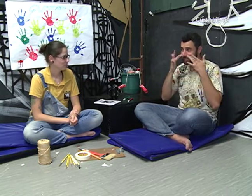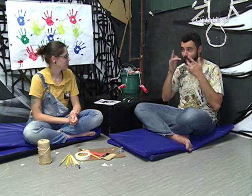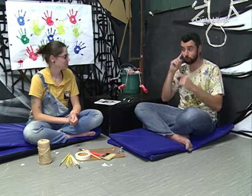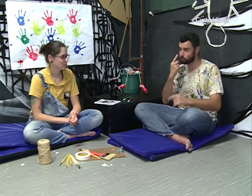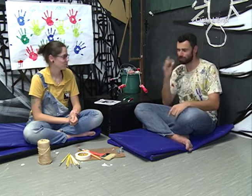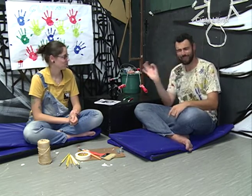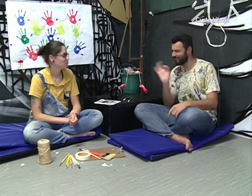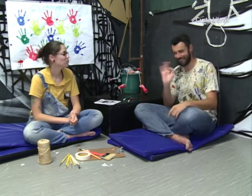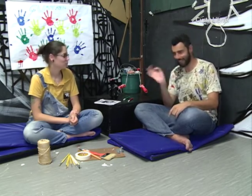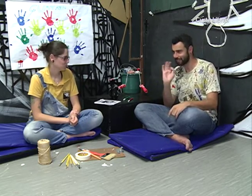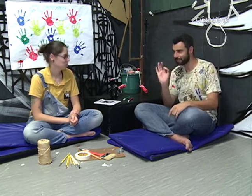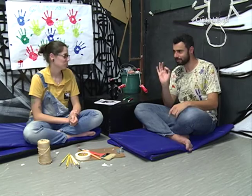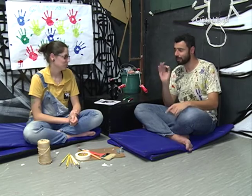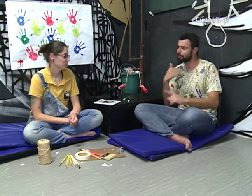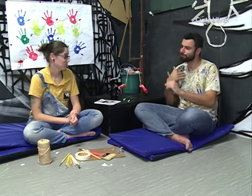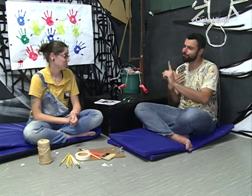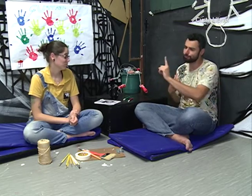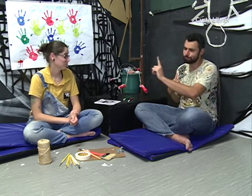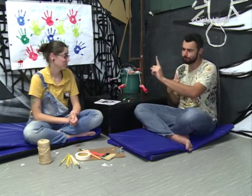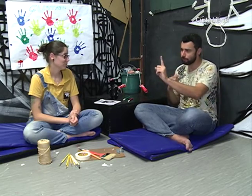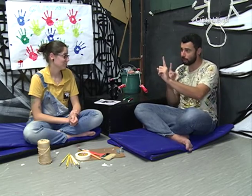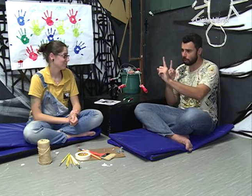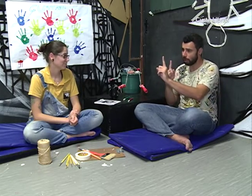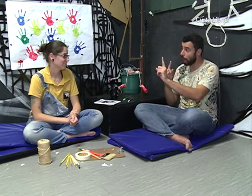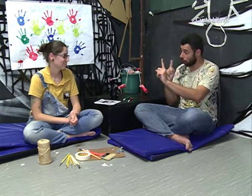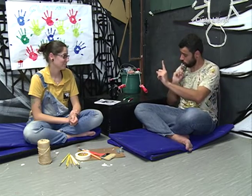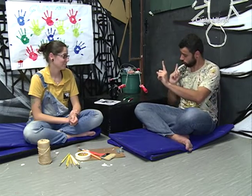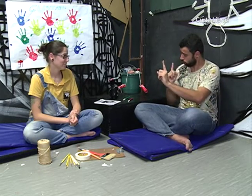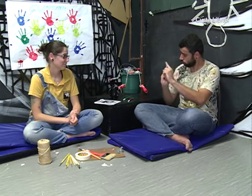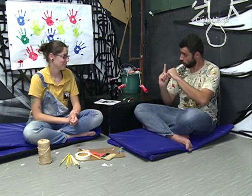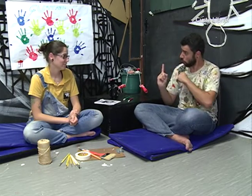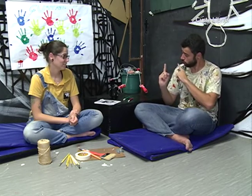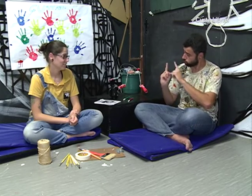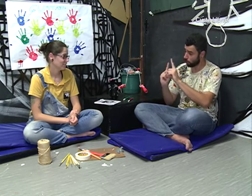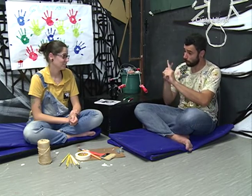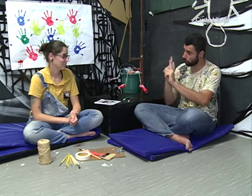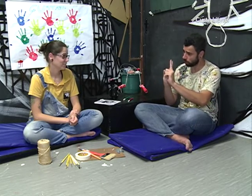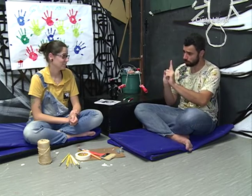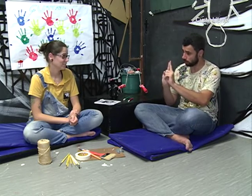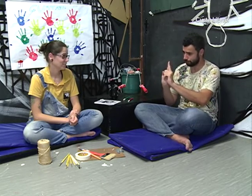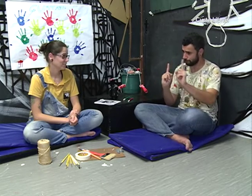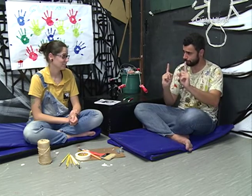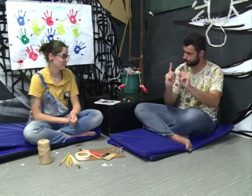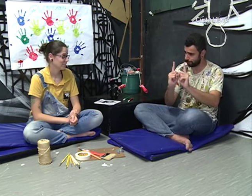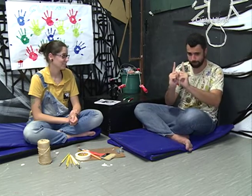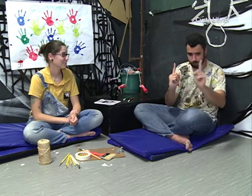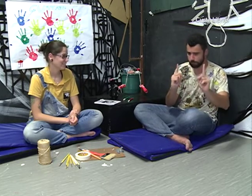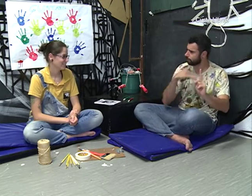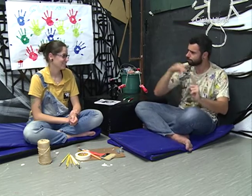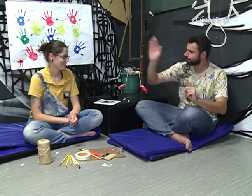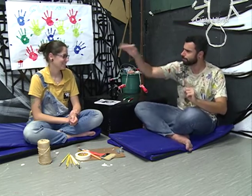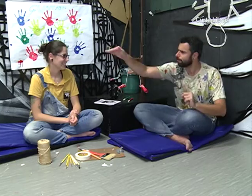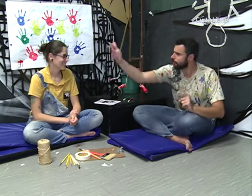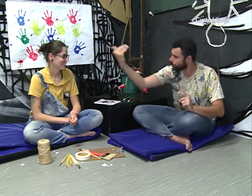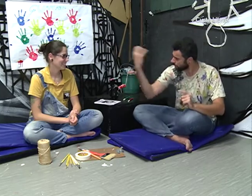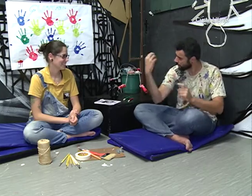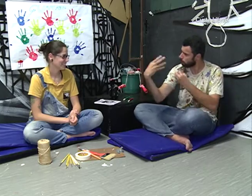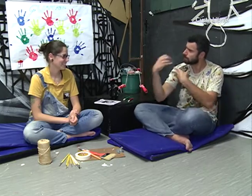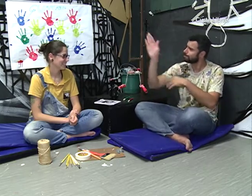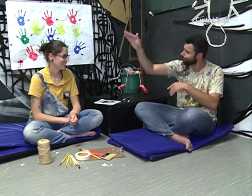teatro com um surdo. Eu via os professores e os seguia. Seguia em todos os lugares. Chamava